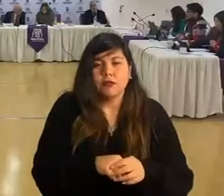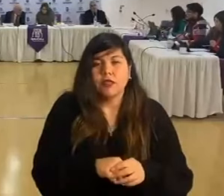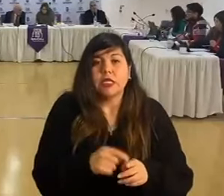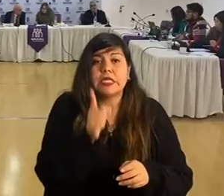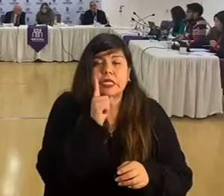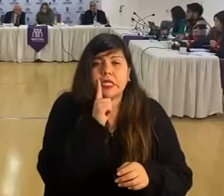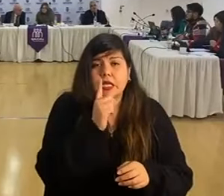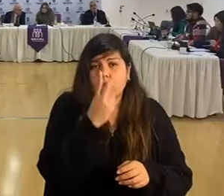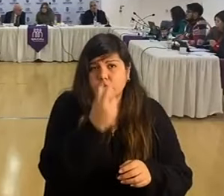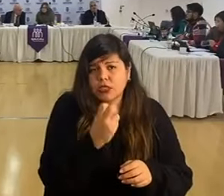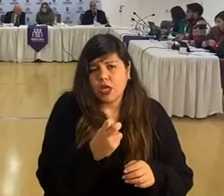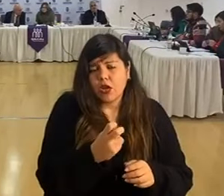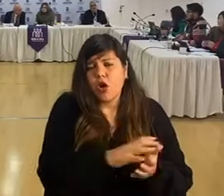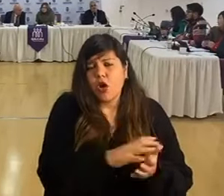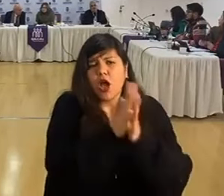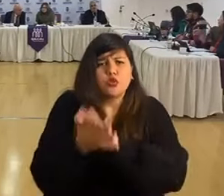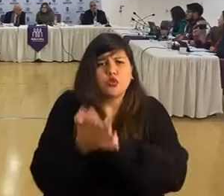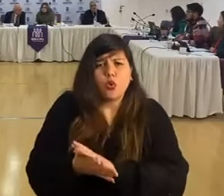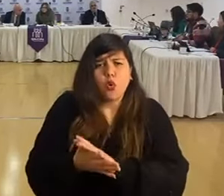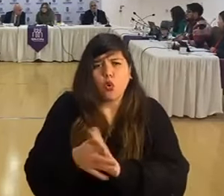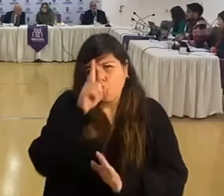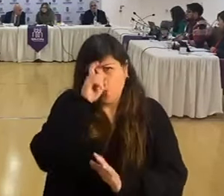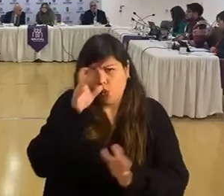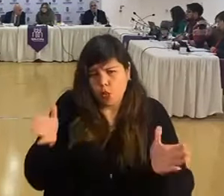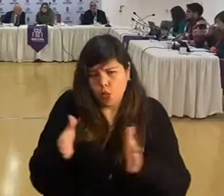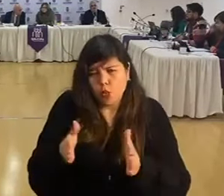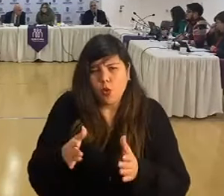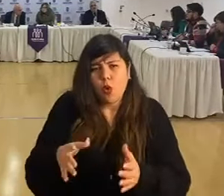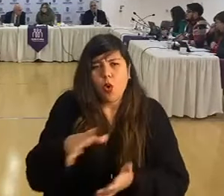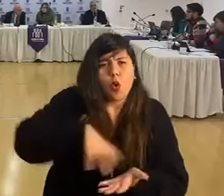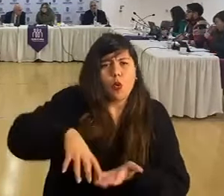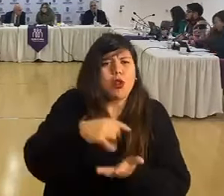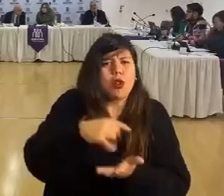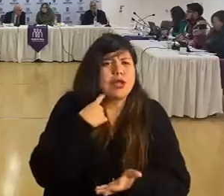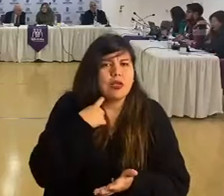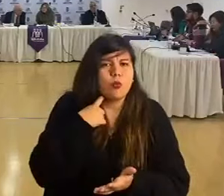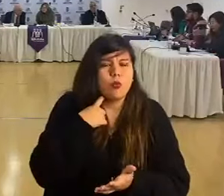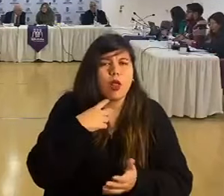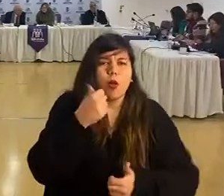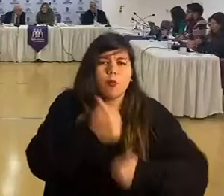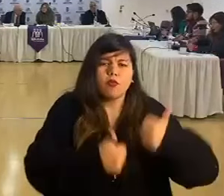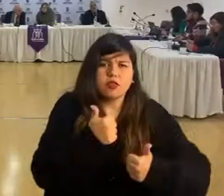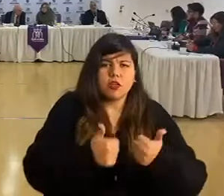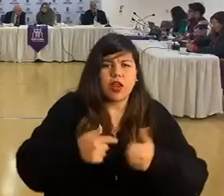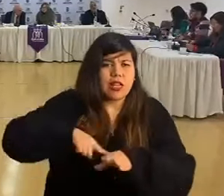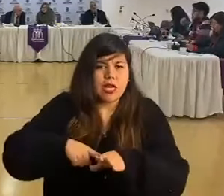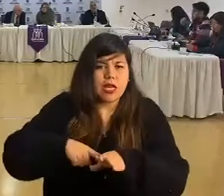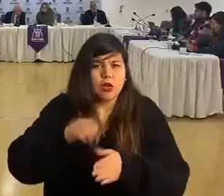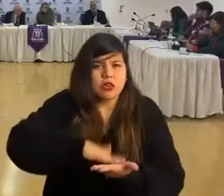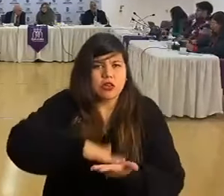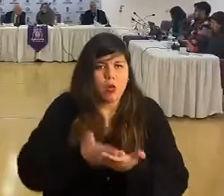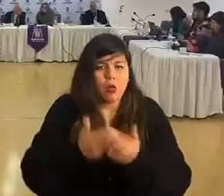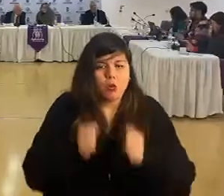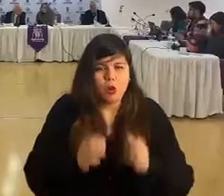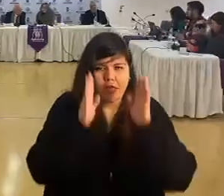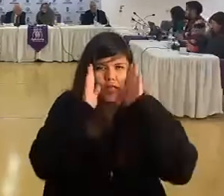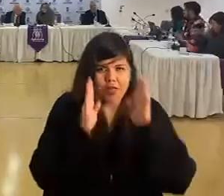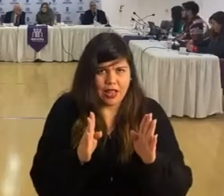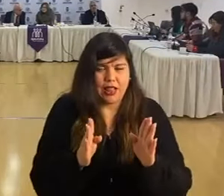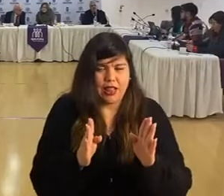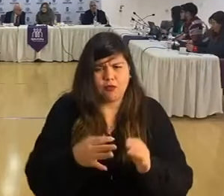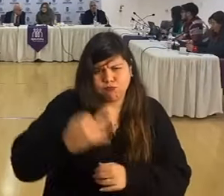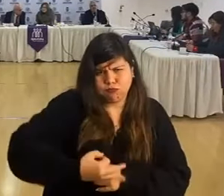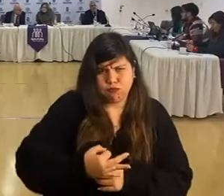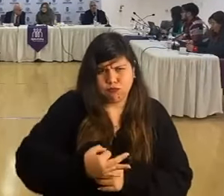Suministrar oxígeno a todos nuestros centros de la comuna para que los profesionales y técnicos en el área de la salud puedan atender asertivamente